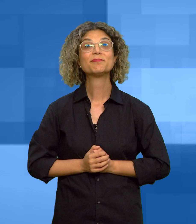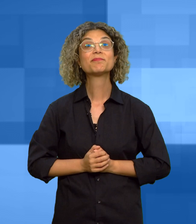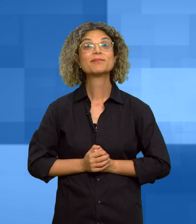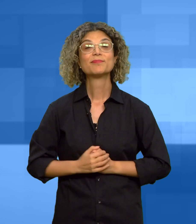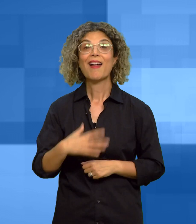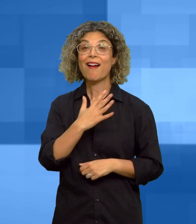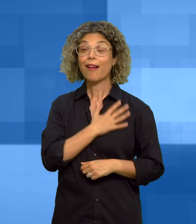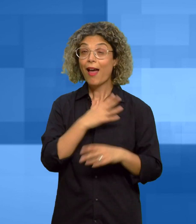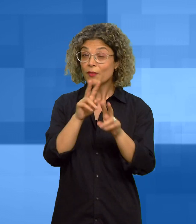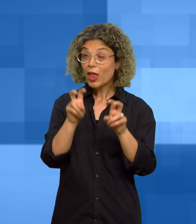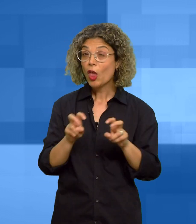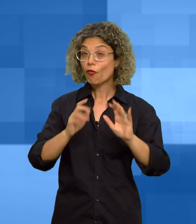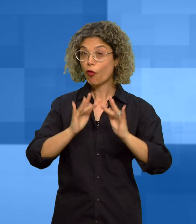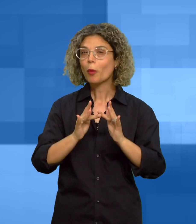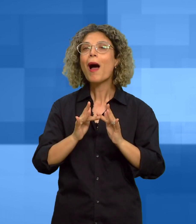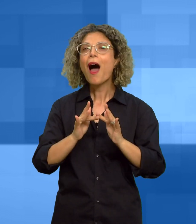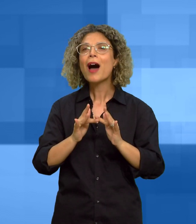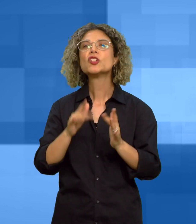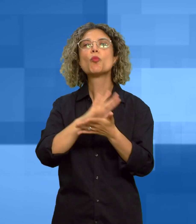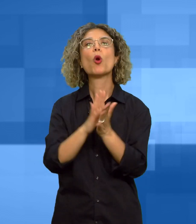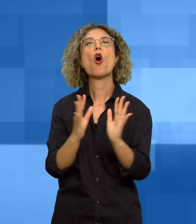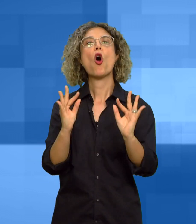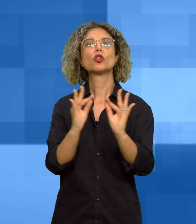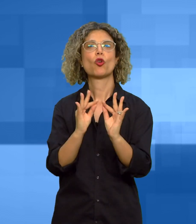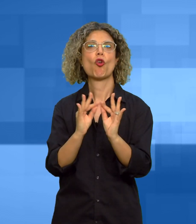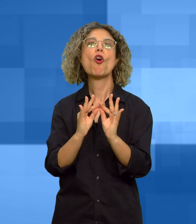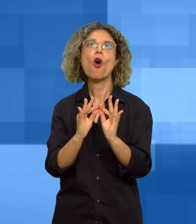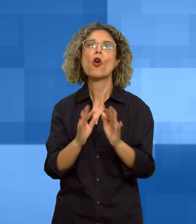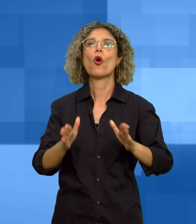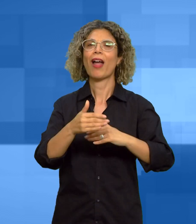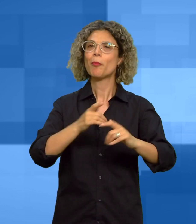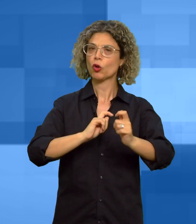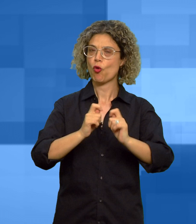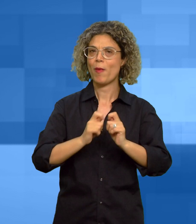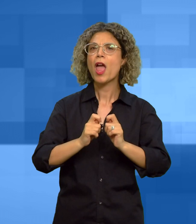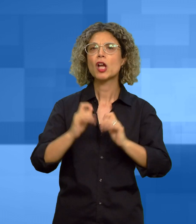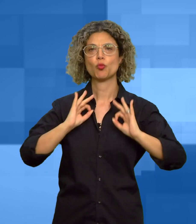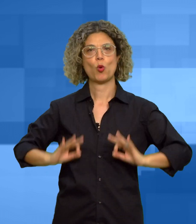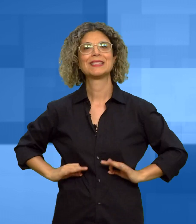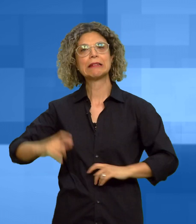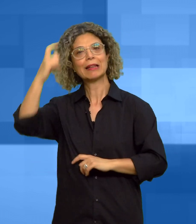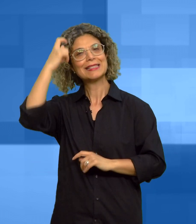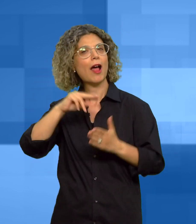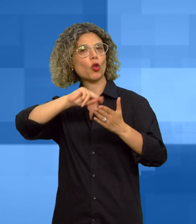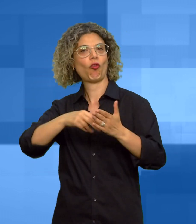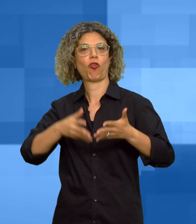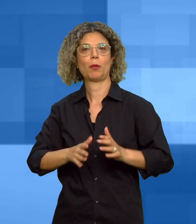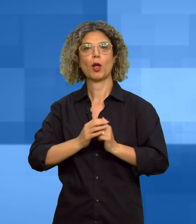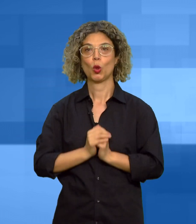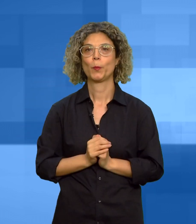Per i reati informatici Firmato protocollo d'intesa Camera di Commercio Polizia di